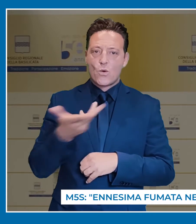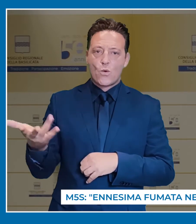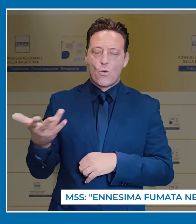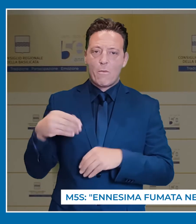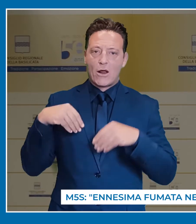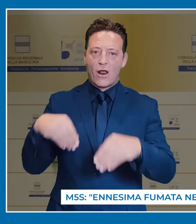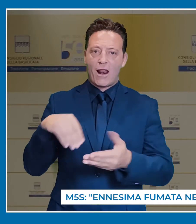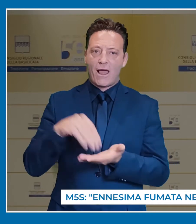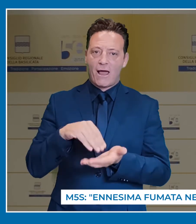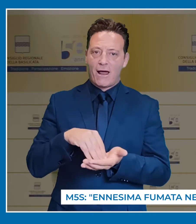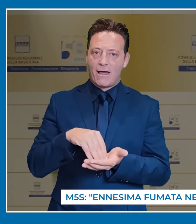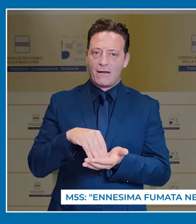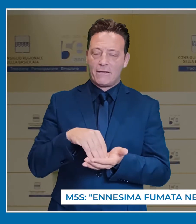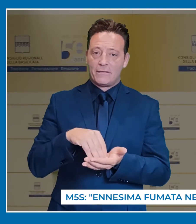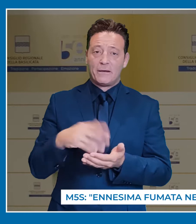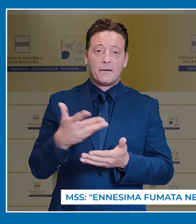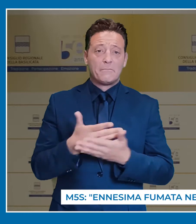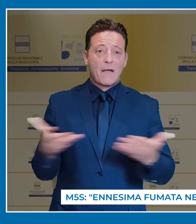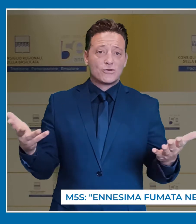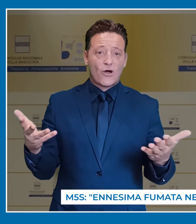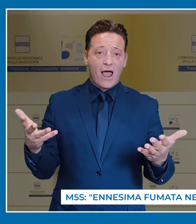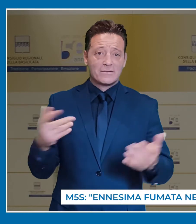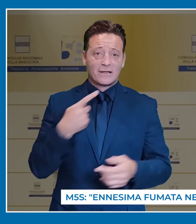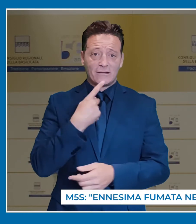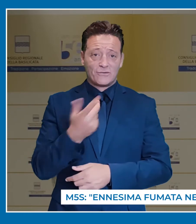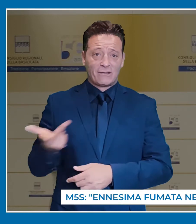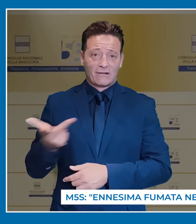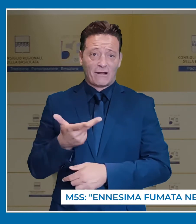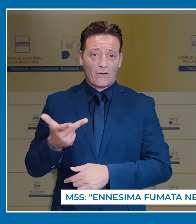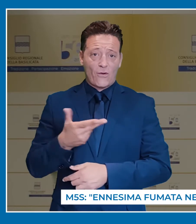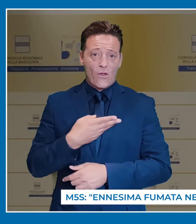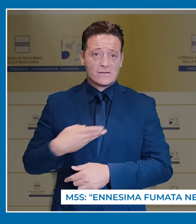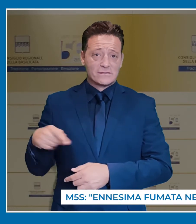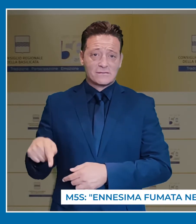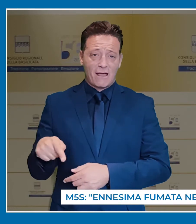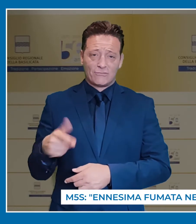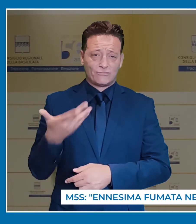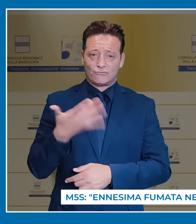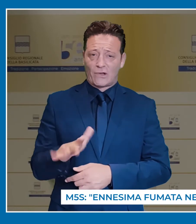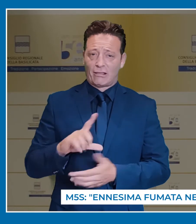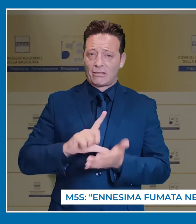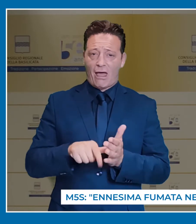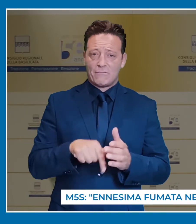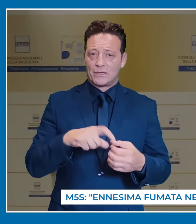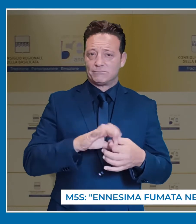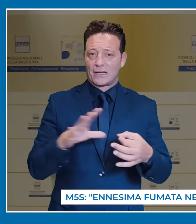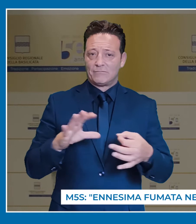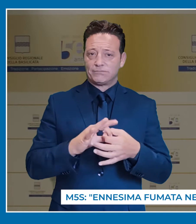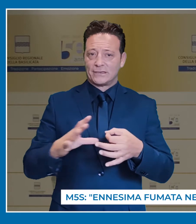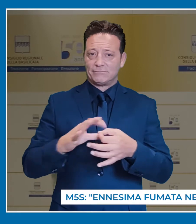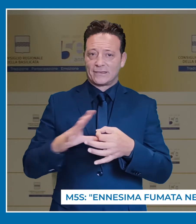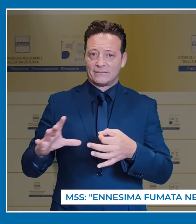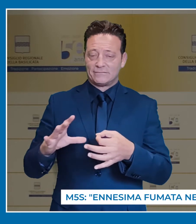mancanza del numero legale. La maggioranza, sottolineano i consiglieri, non esiste più da